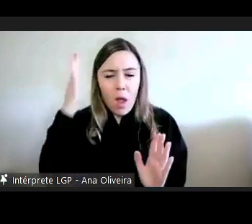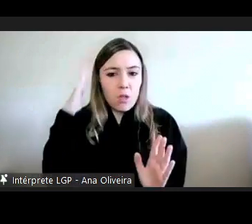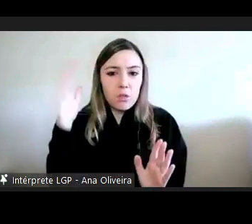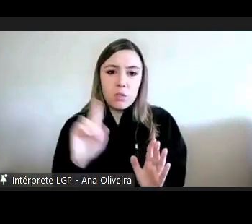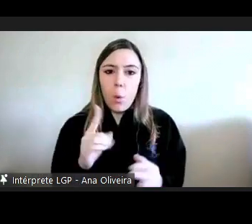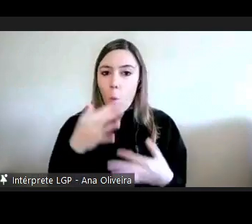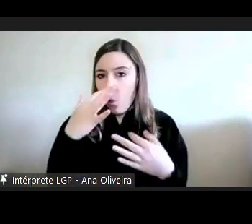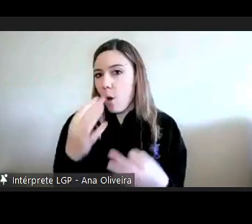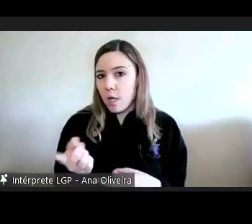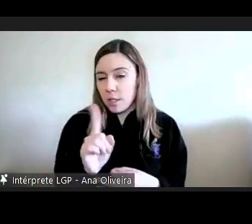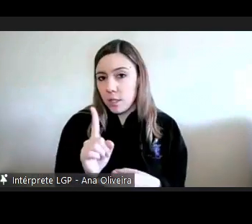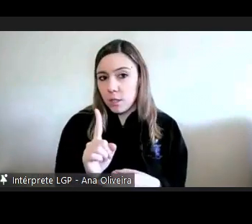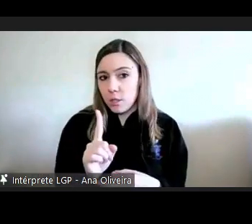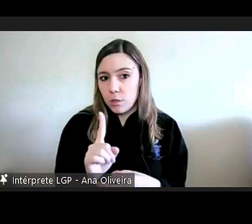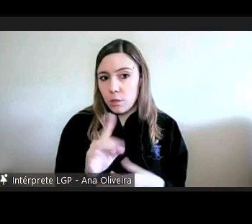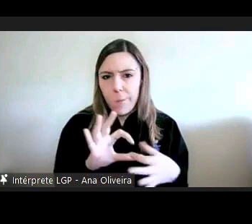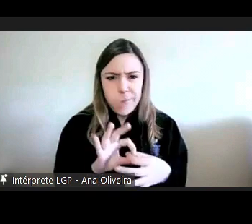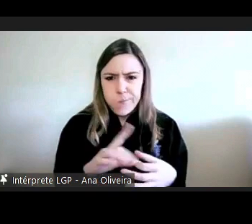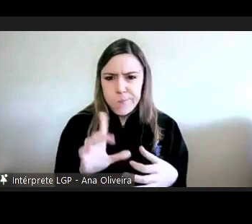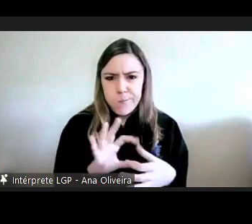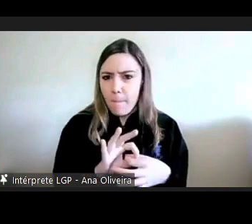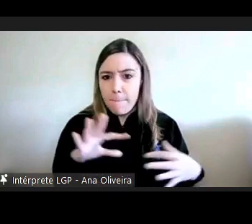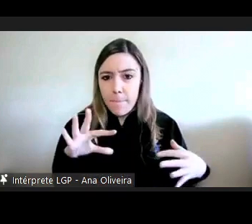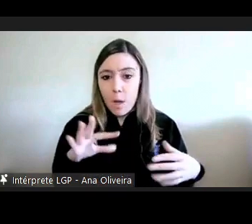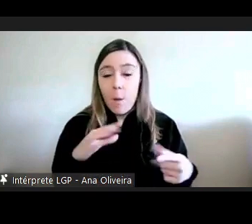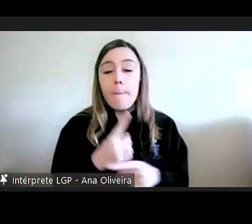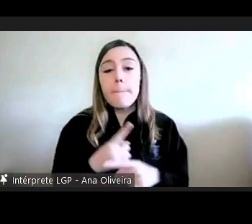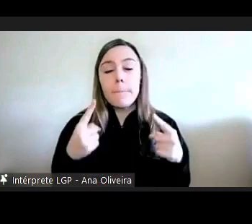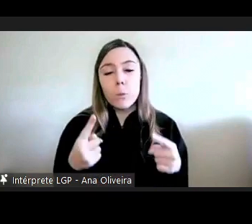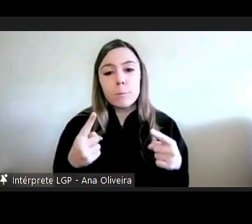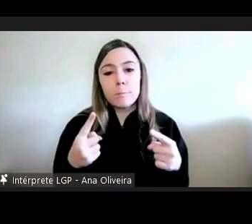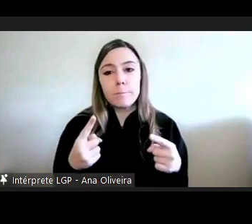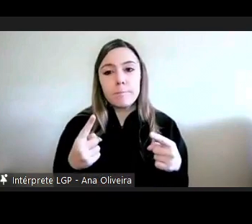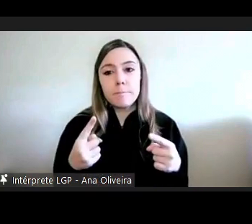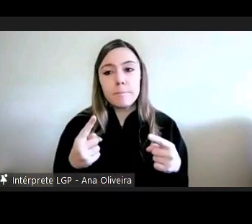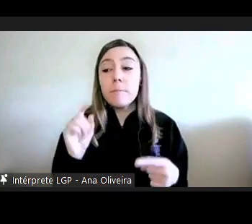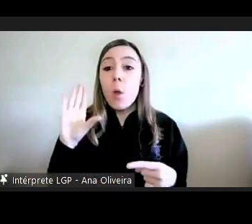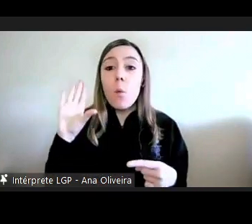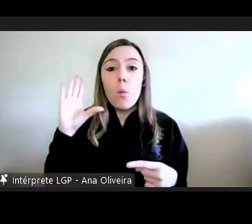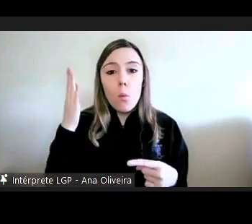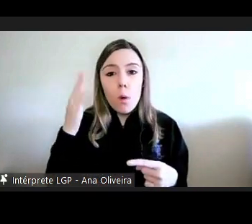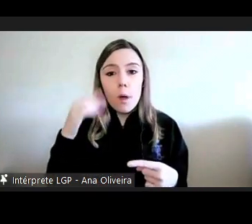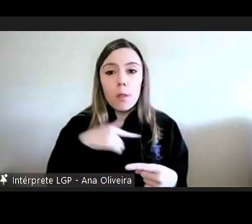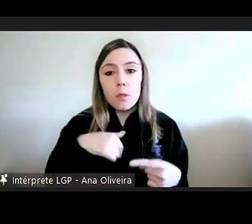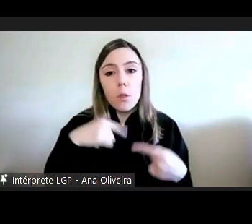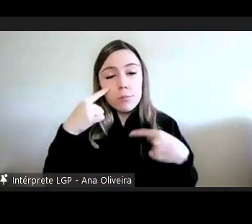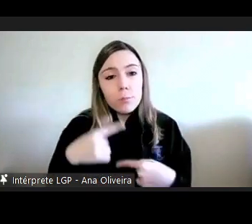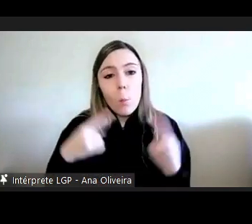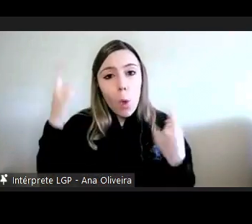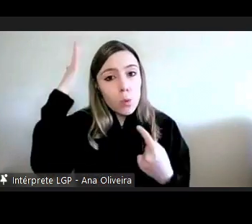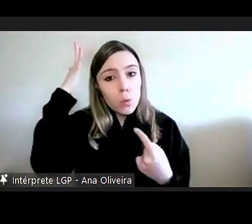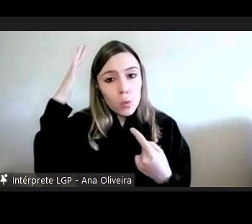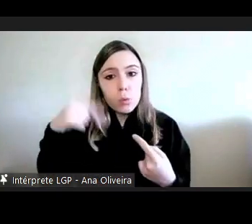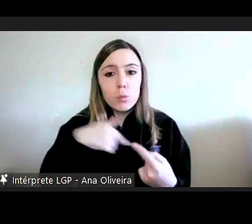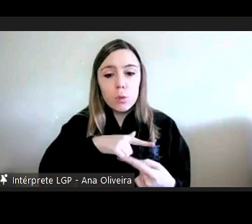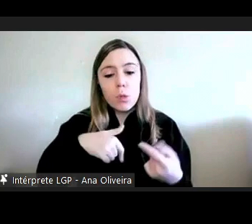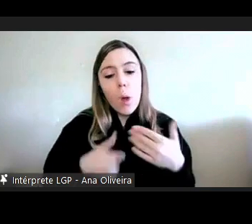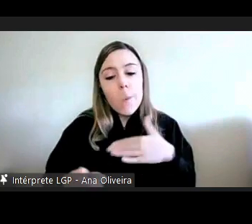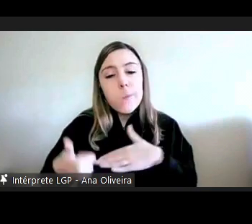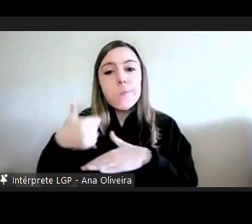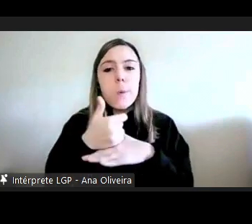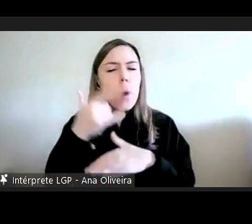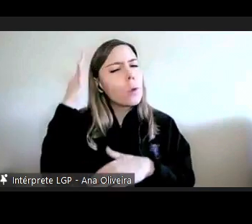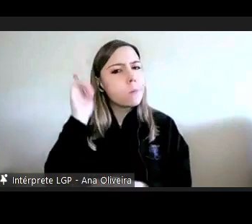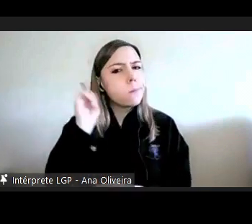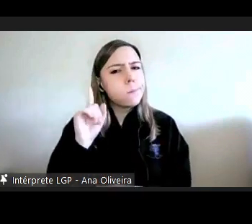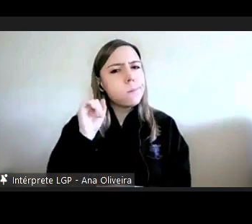portanto pudesse haver essa correspondência até porque quando apresentamos os números da provedoria e são números que são muito importantes